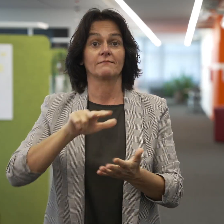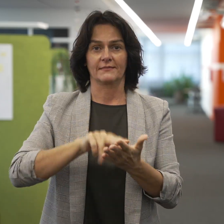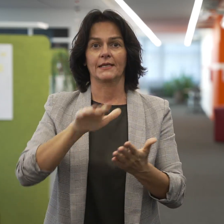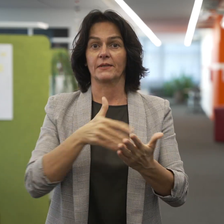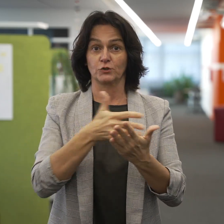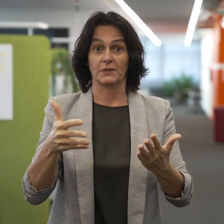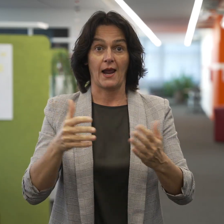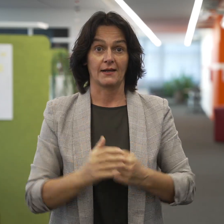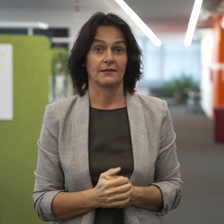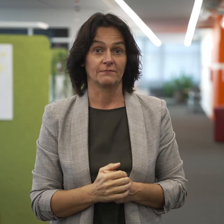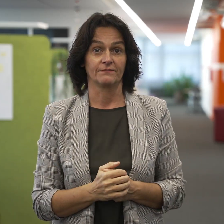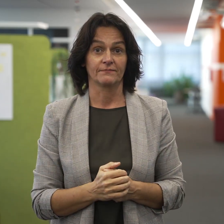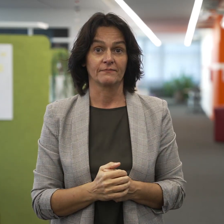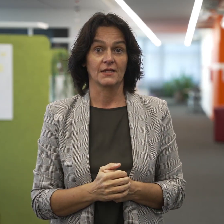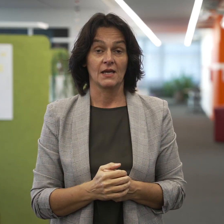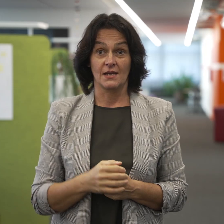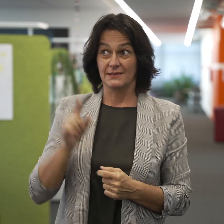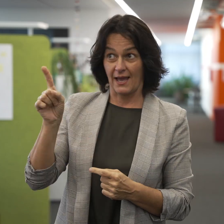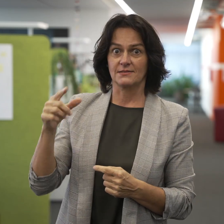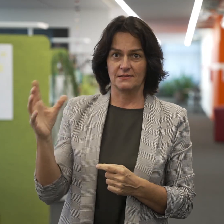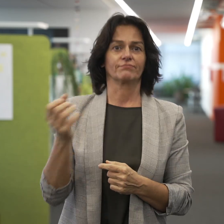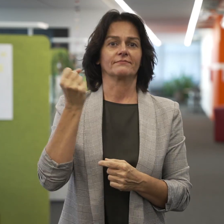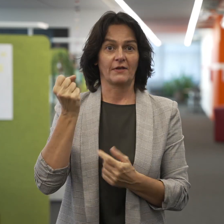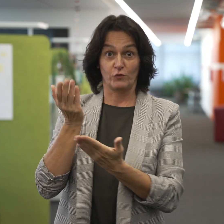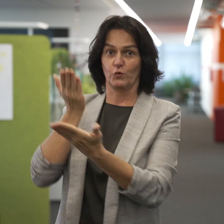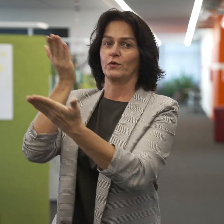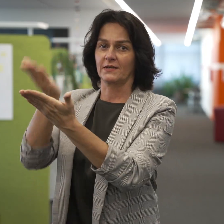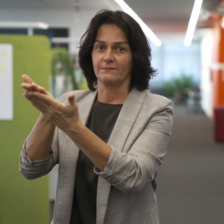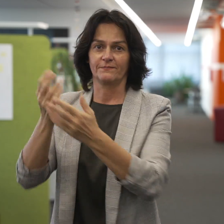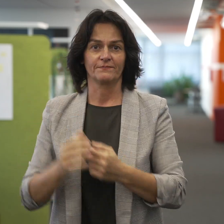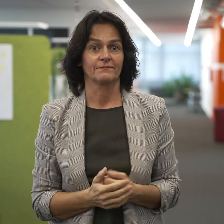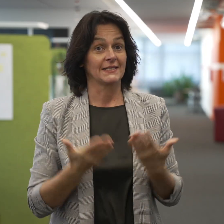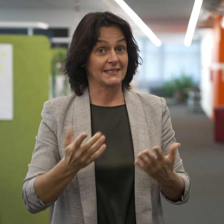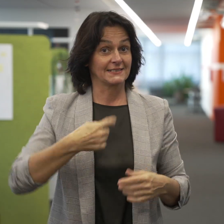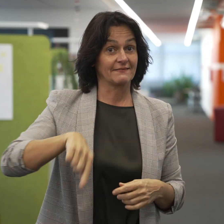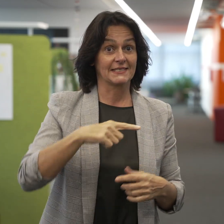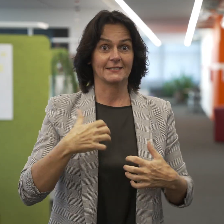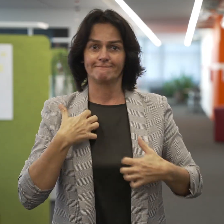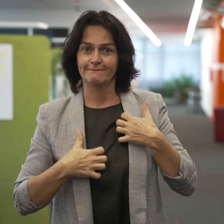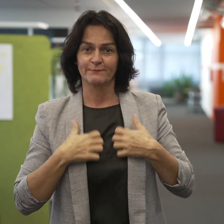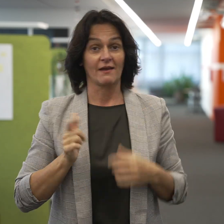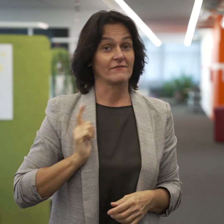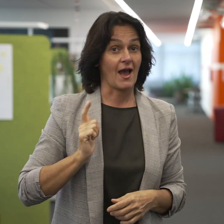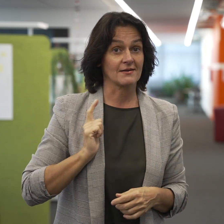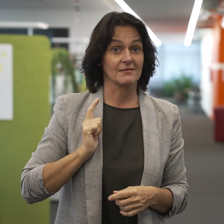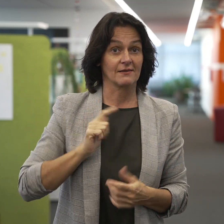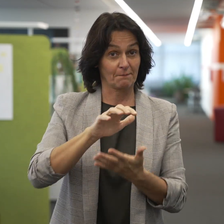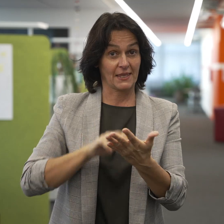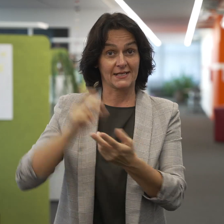eingereicht. Wir sind nun gespannt auf den Bericht zum Postulat des Bundes über die Anerkennung der Gebärdensprache. Ich sage es mal so,